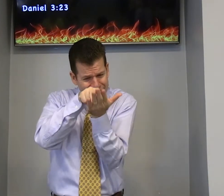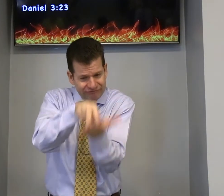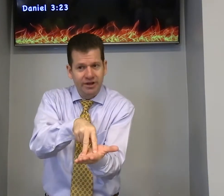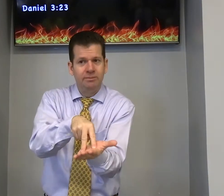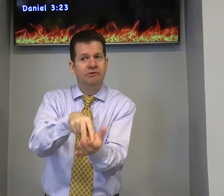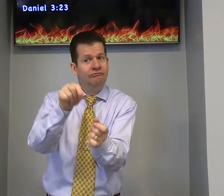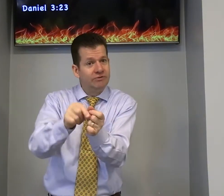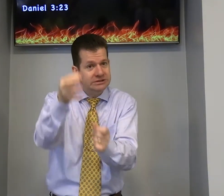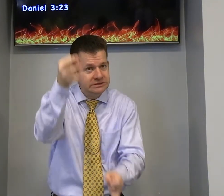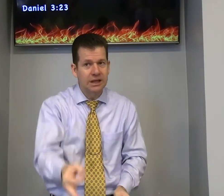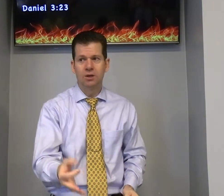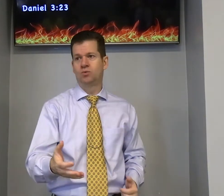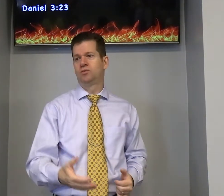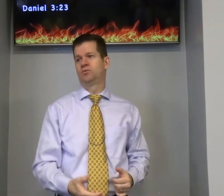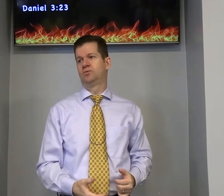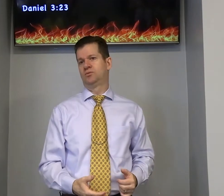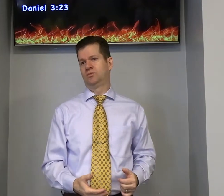provar você e ficar firme e certo